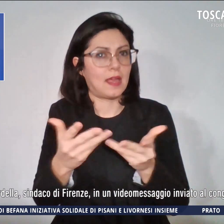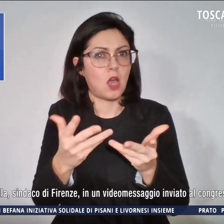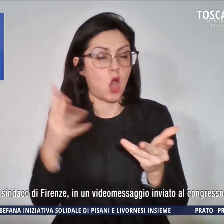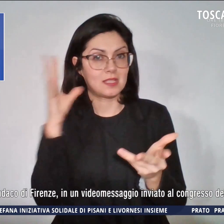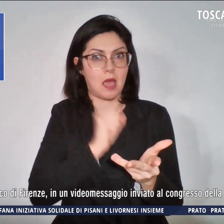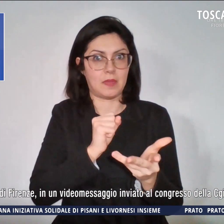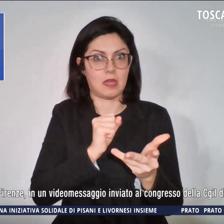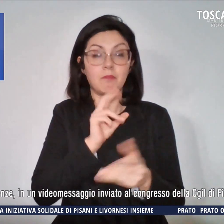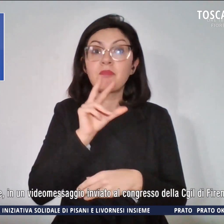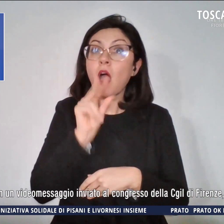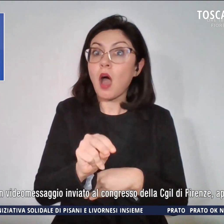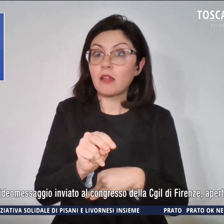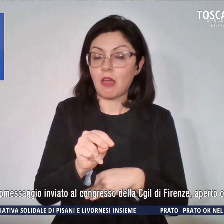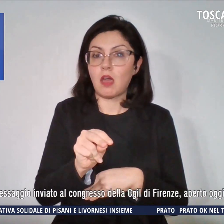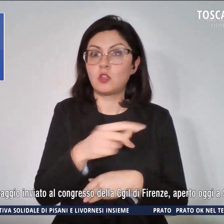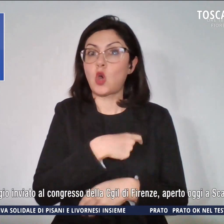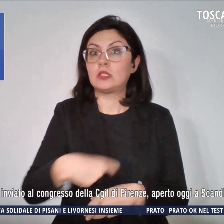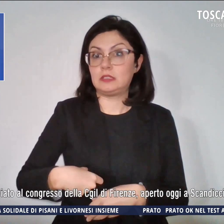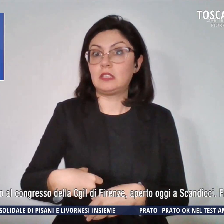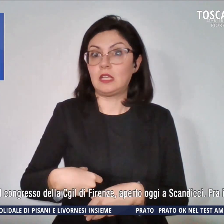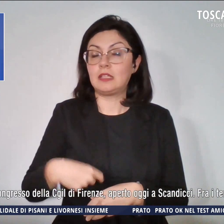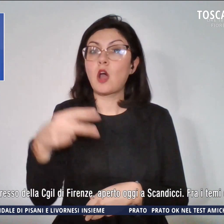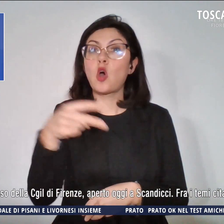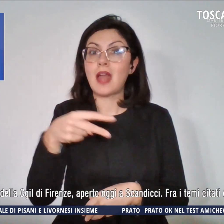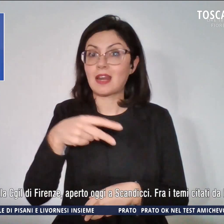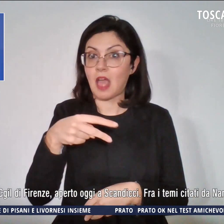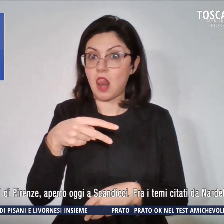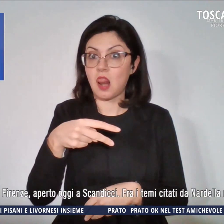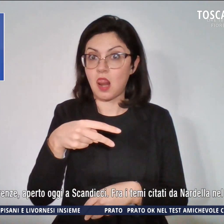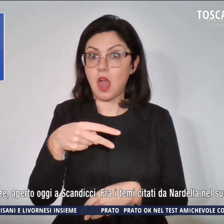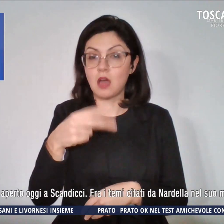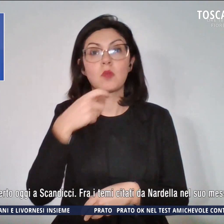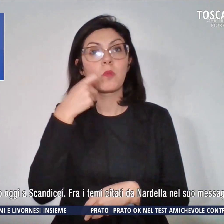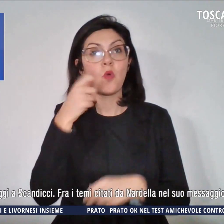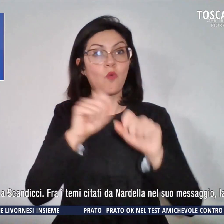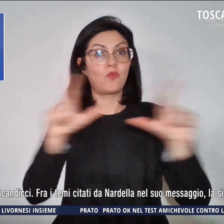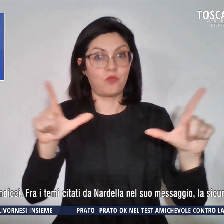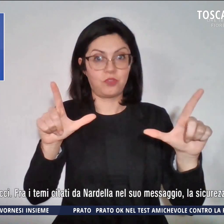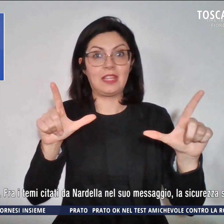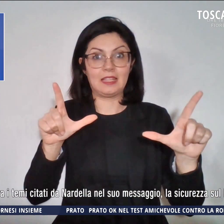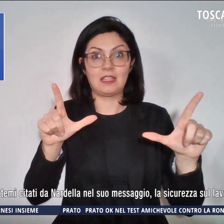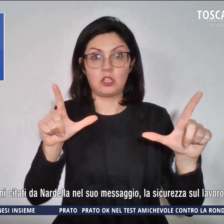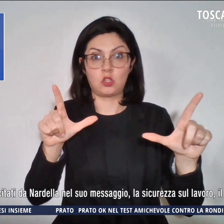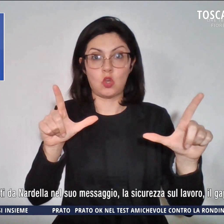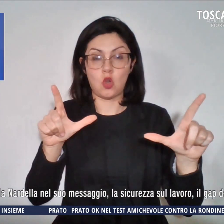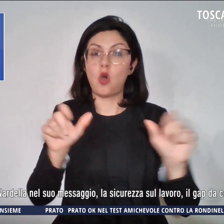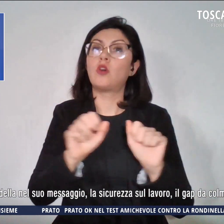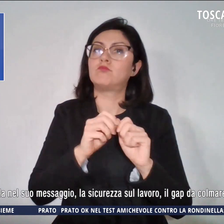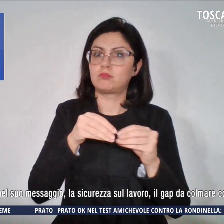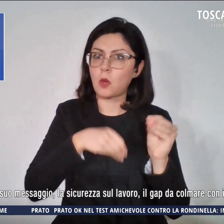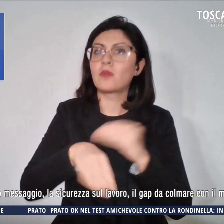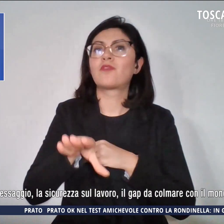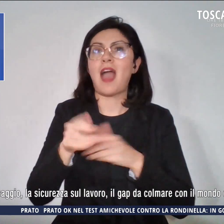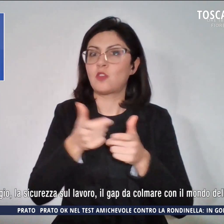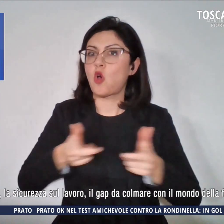affermato Dario Nardella, il sindaco di Firenze, in un videomessaggio inviato appunto al congresso della CGL